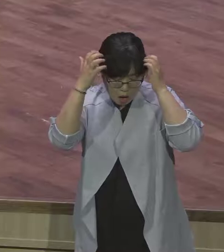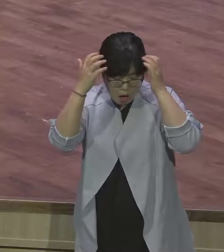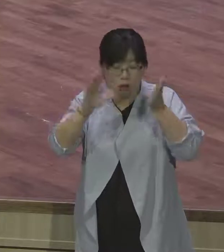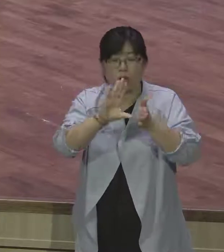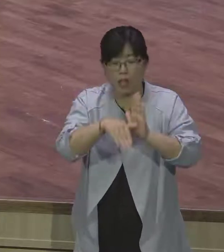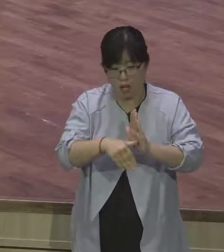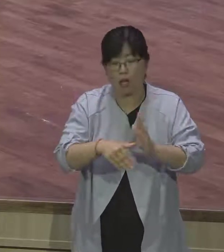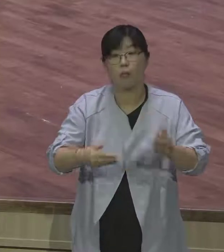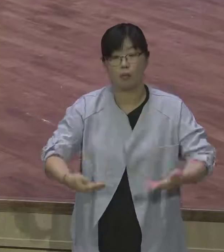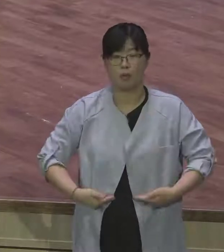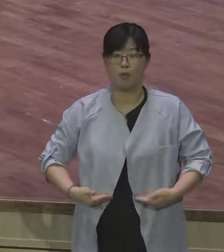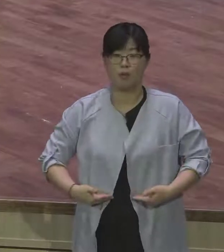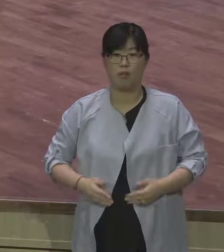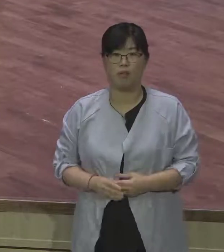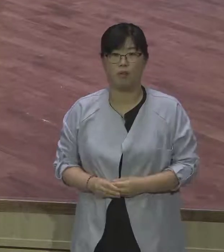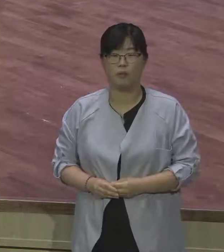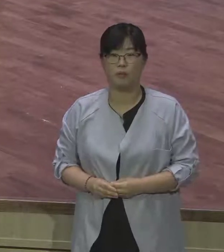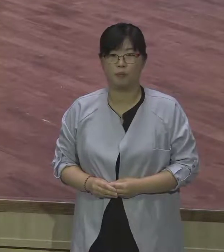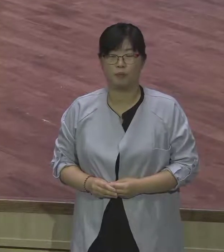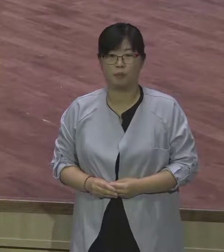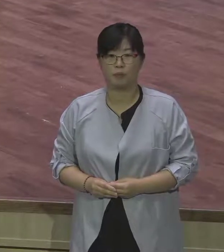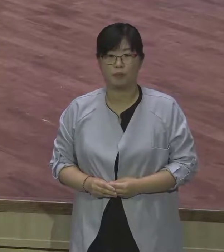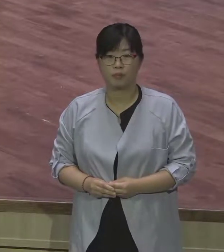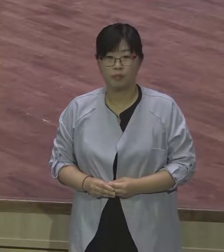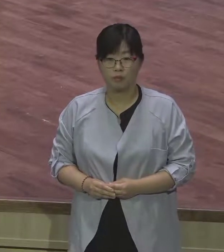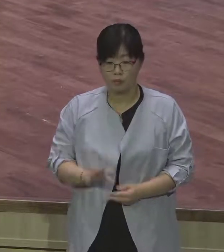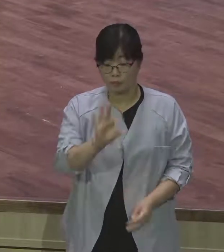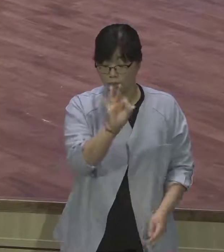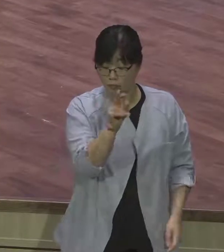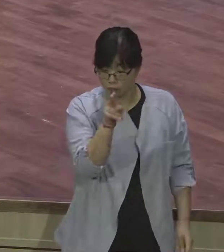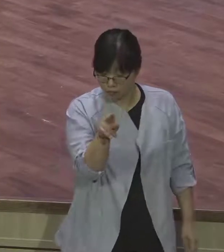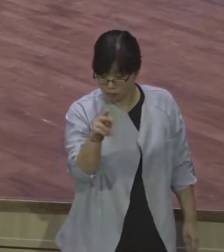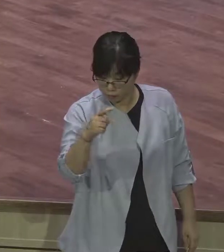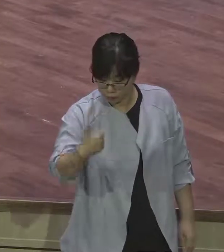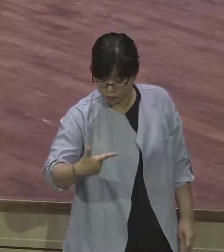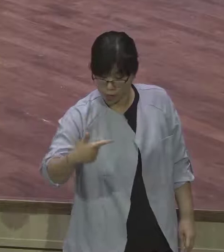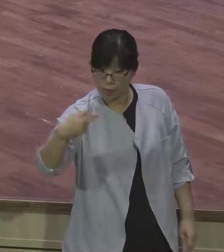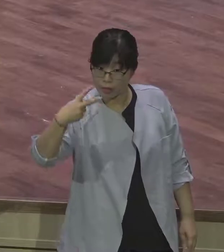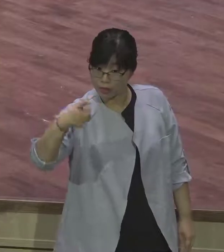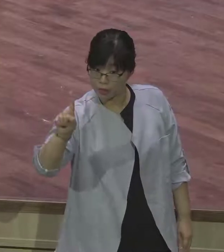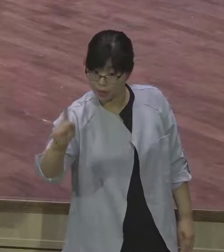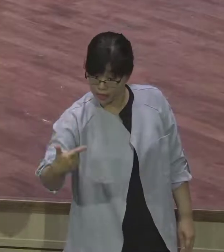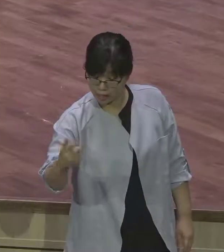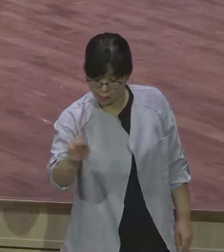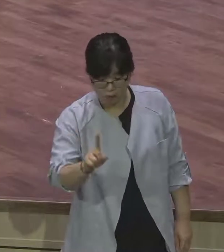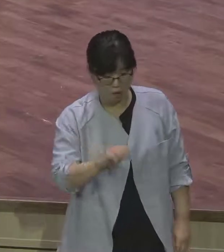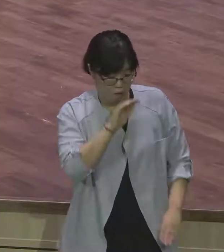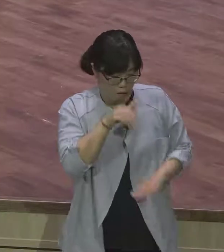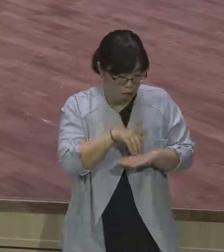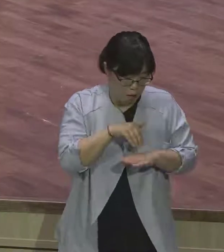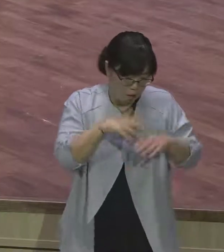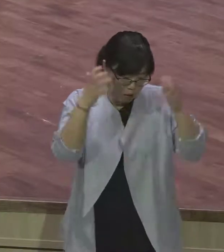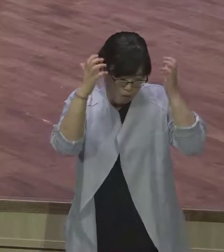중요한 것은요. 연단을 통해서 삶의 체질이 바뀌어요. 어려움을 왔을 때,